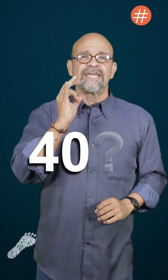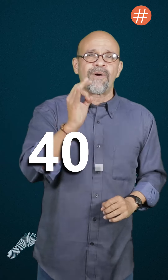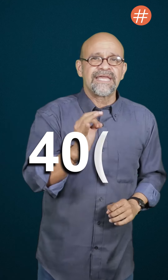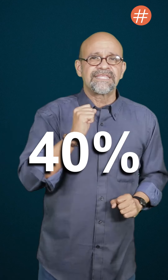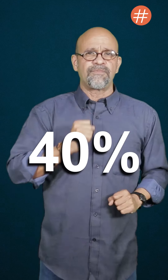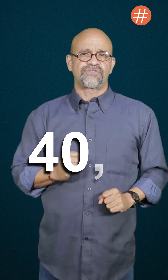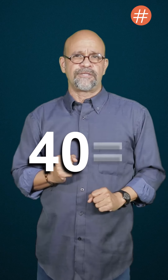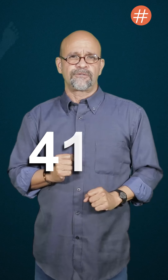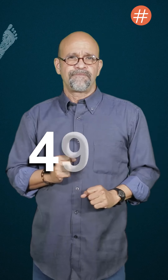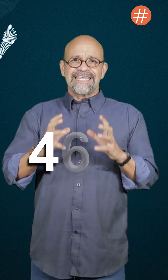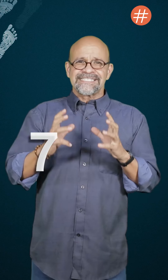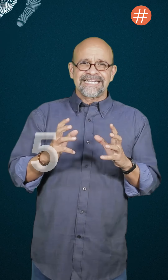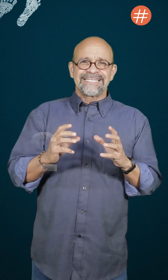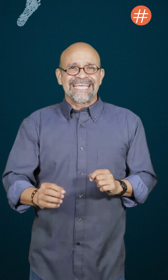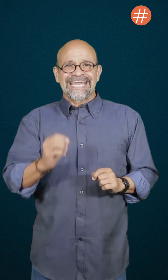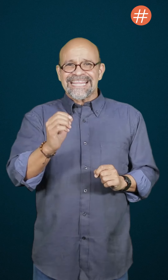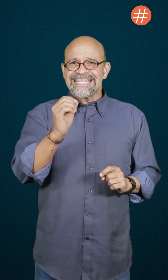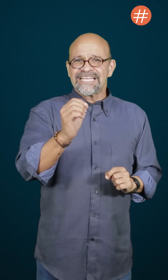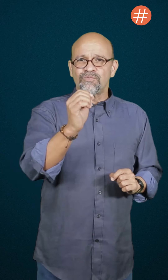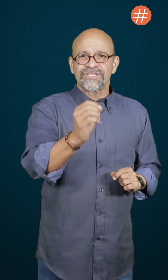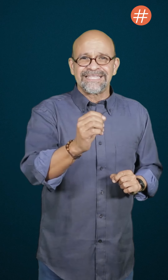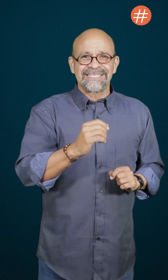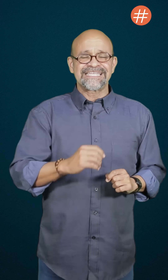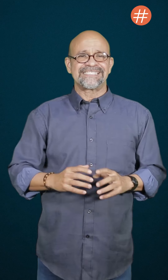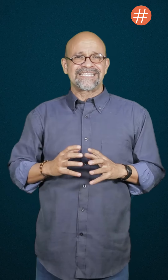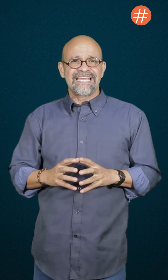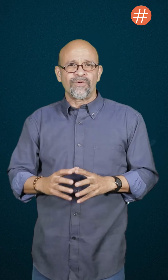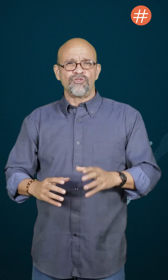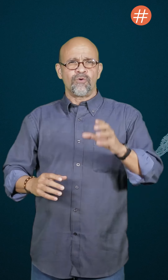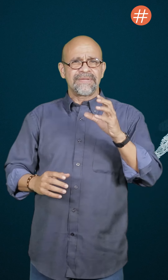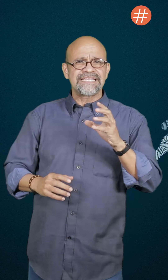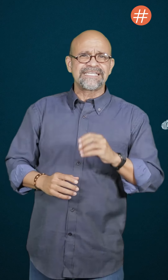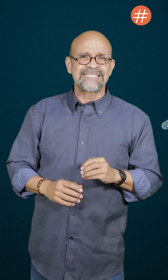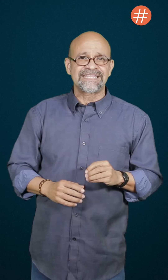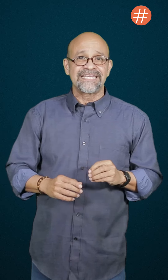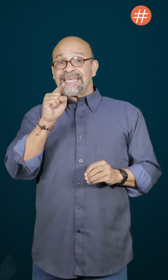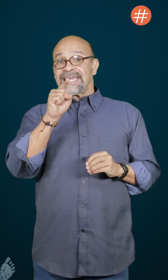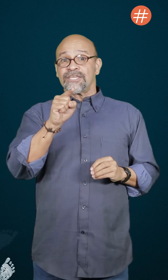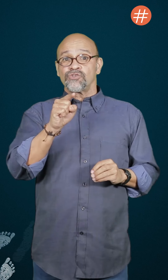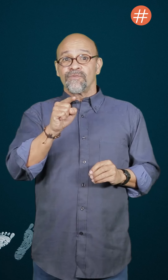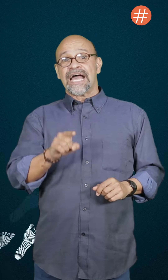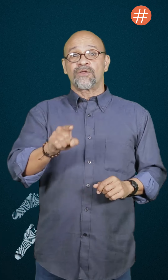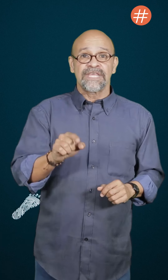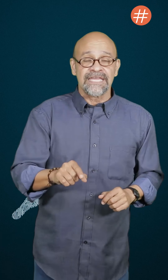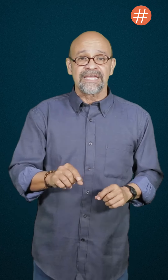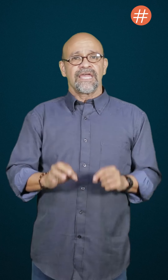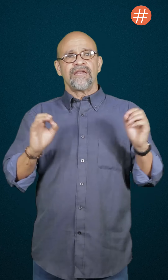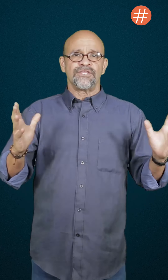de 40%. Es decir, que de cada 10 votantes que asistieron en 2017, 3 de ellos dejaron de ir el